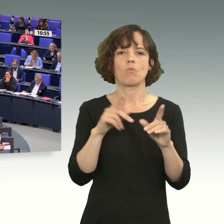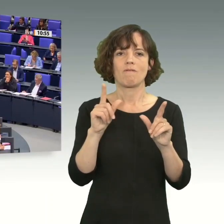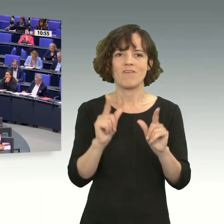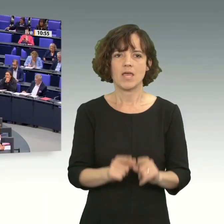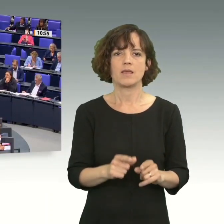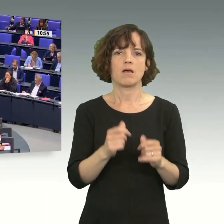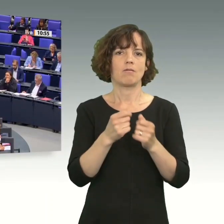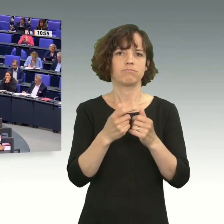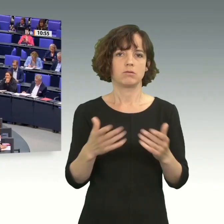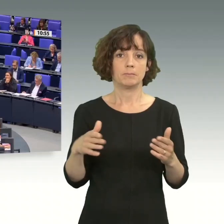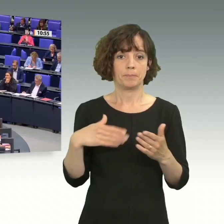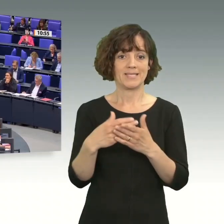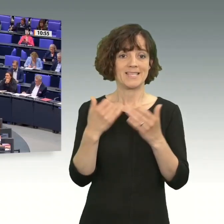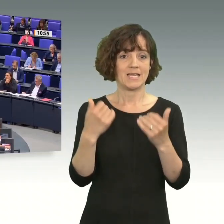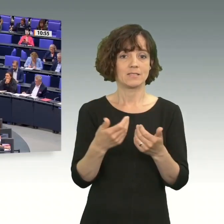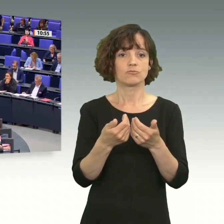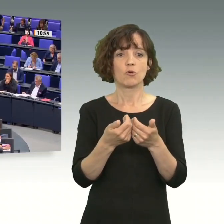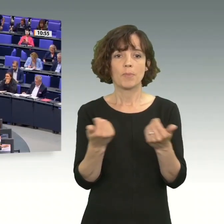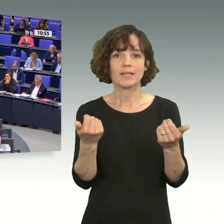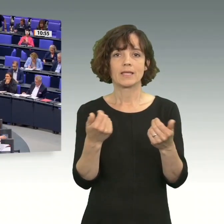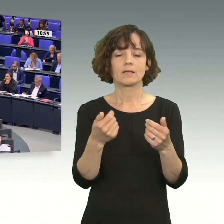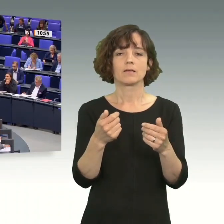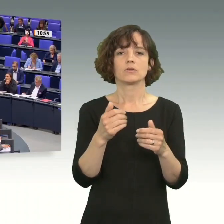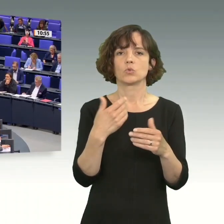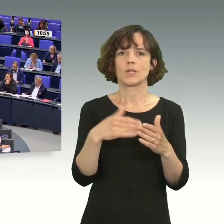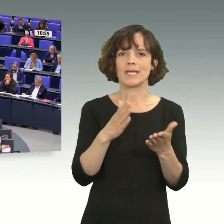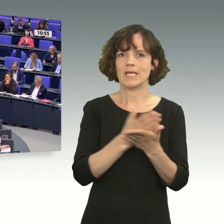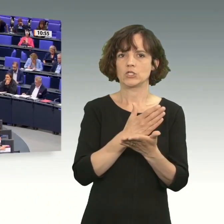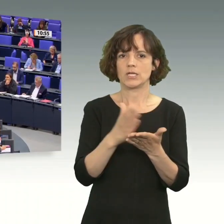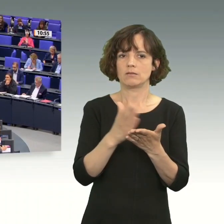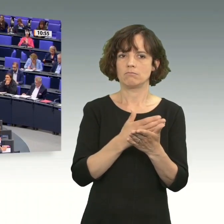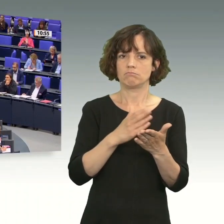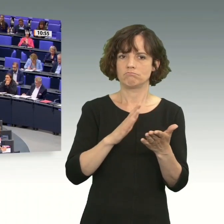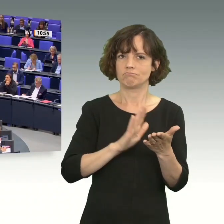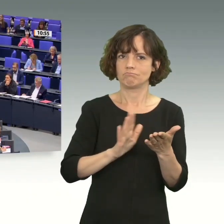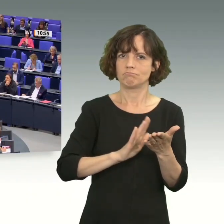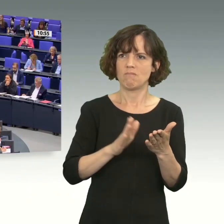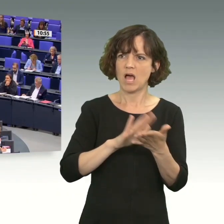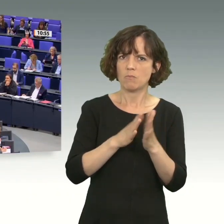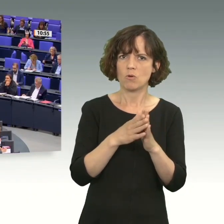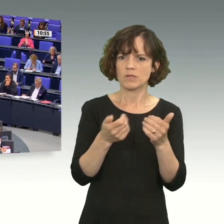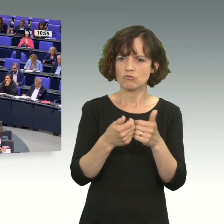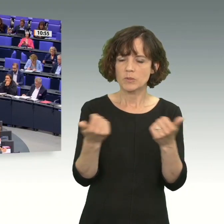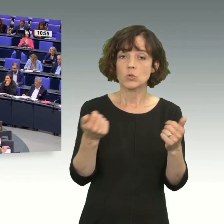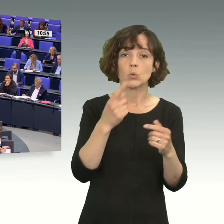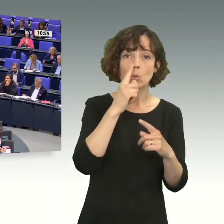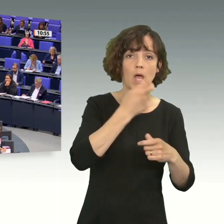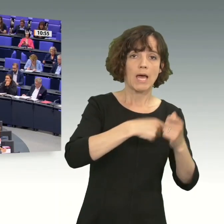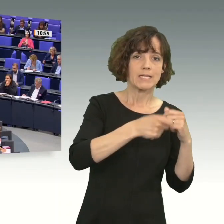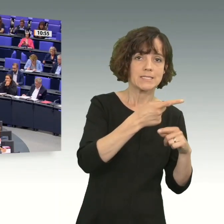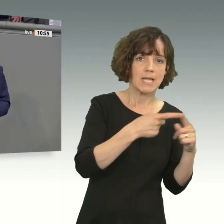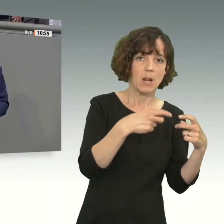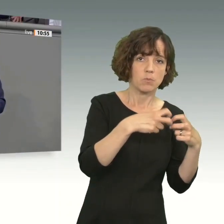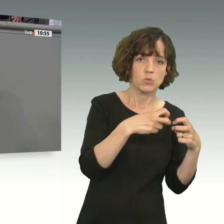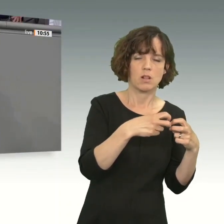Also bisher ist das Splitting überhaupt noch nicht entschieden, ob das Abkommen gesplittet wird, ob nur der Handelsteil in Brüssel,